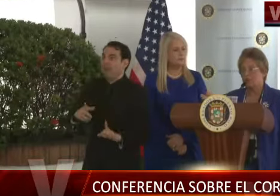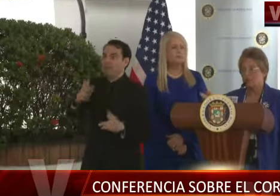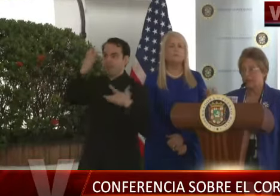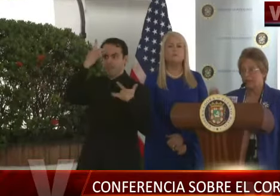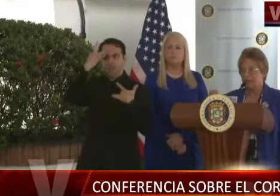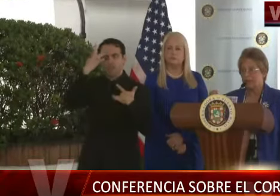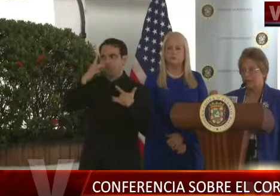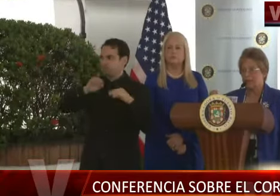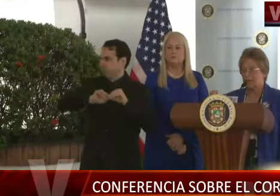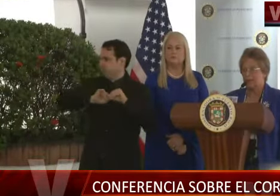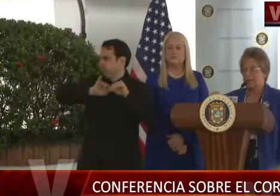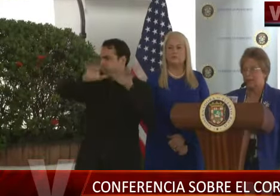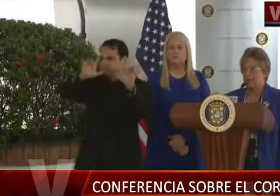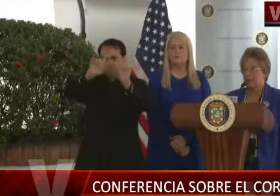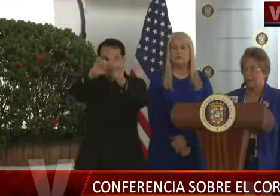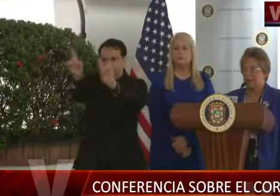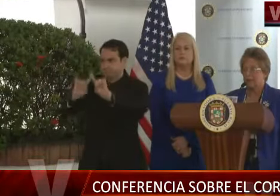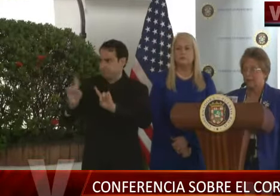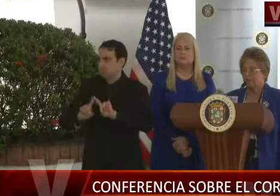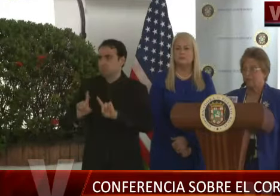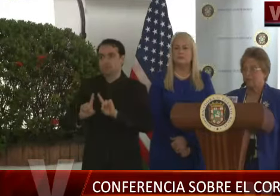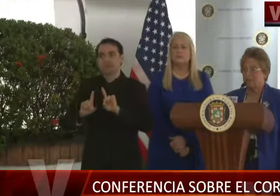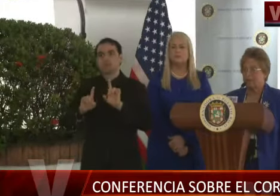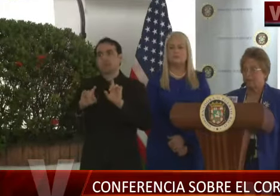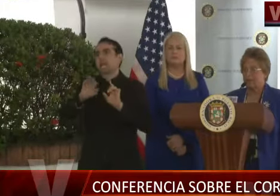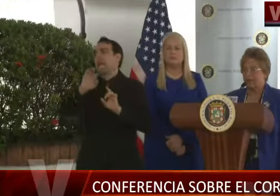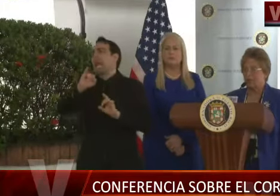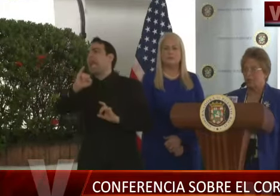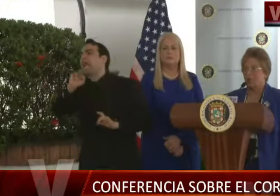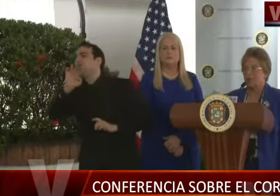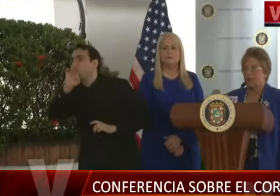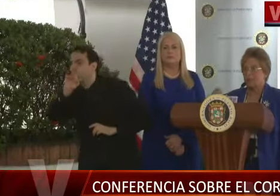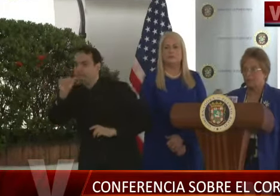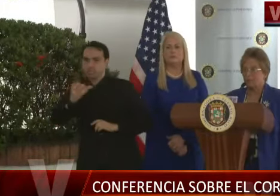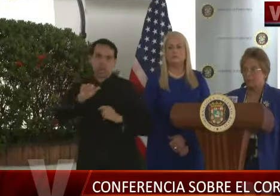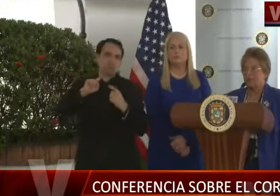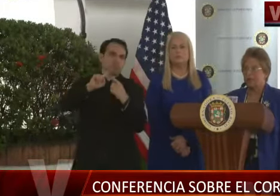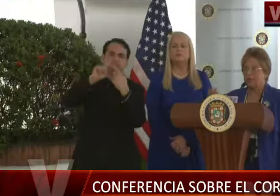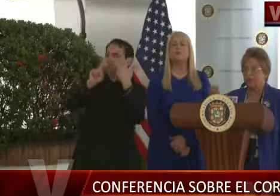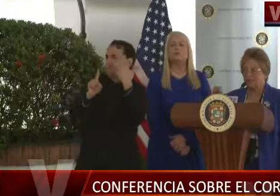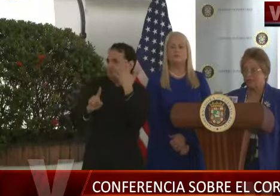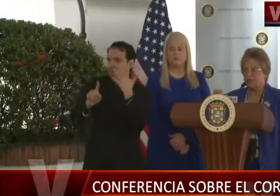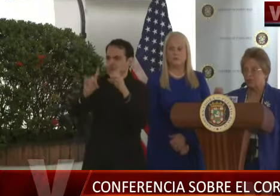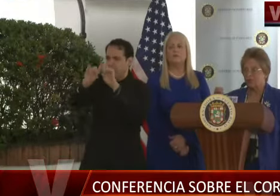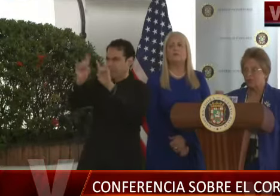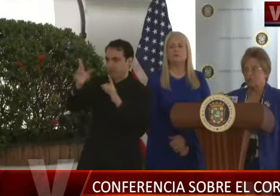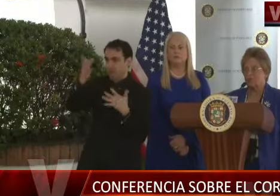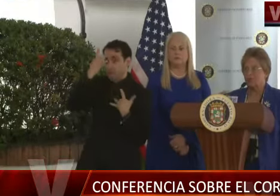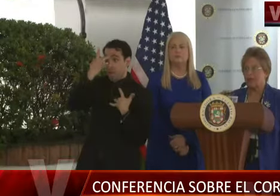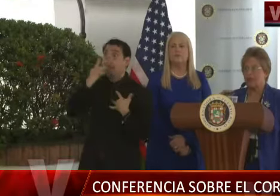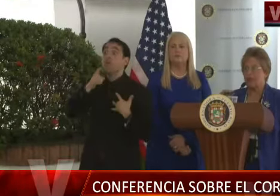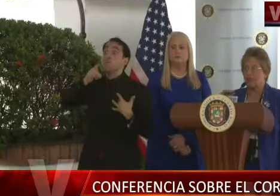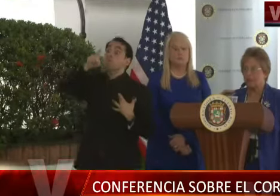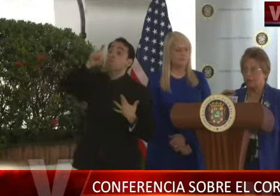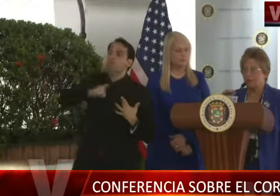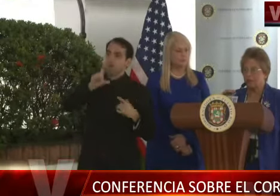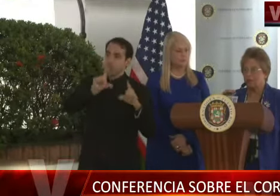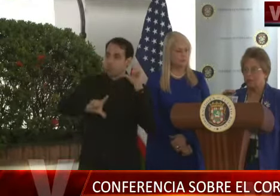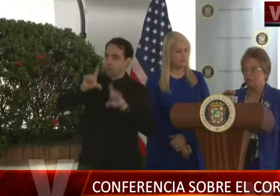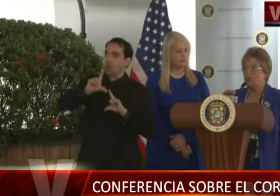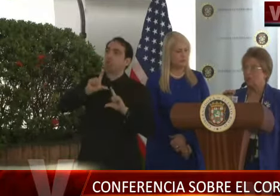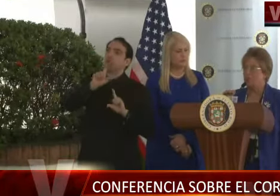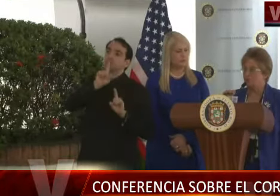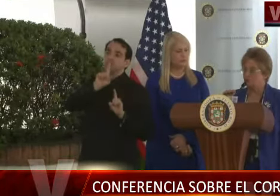contagiosas que hay que notificar al Estado, reporten esos resultados al